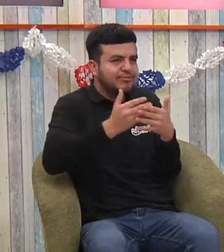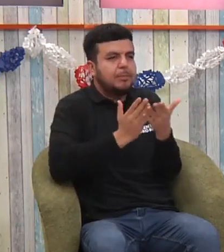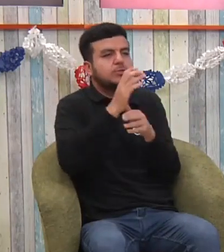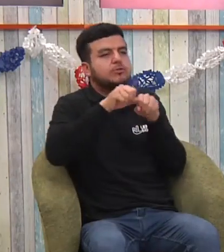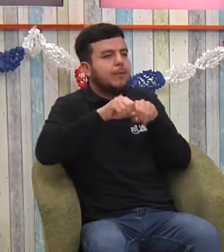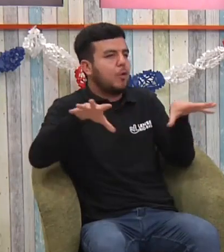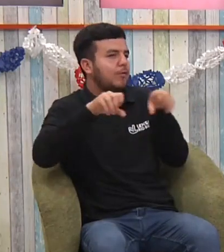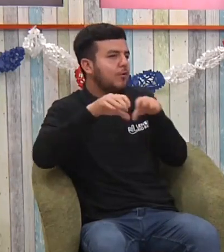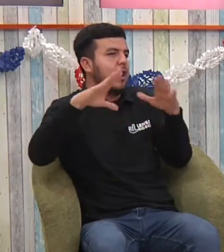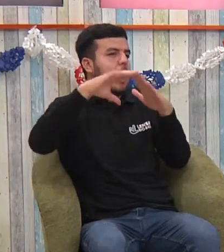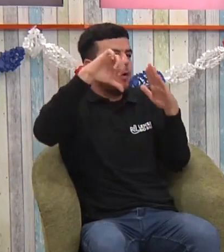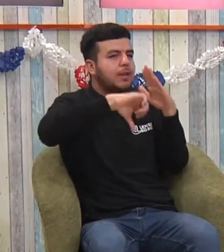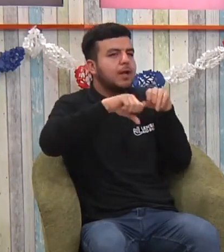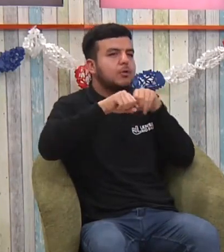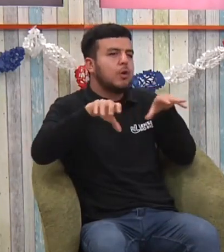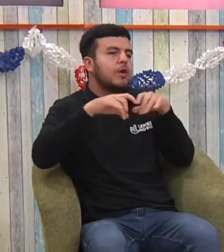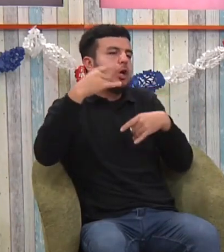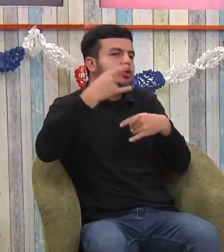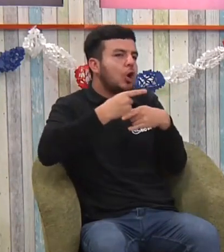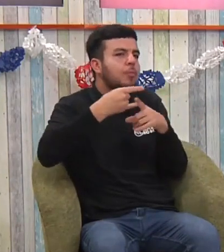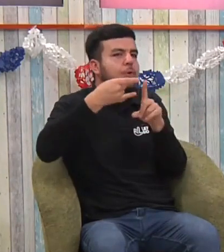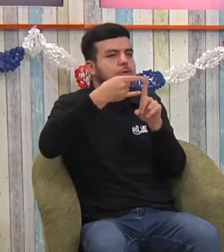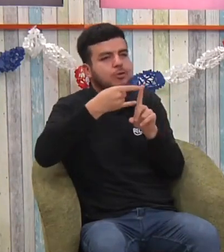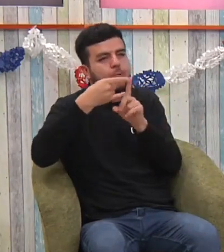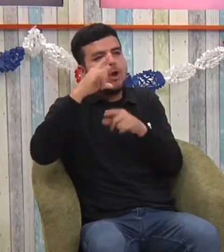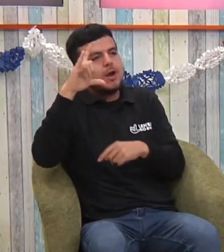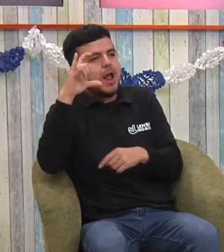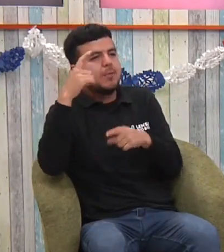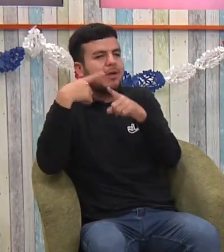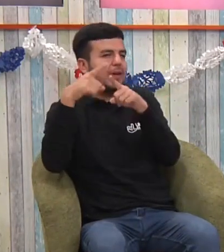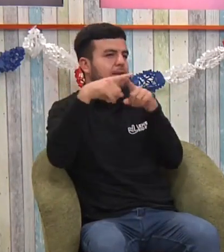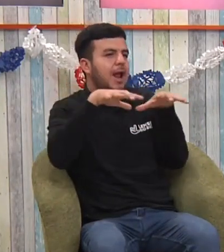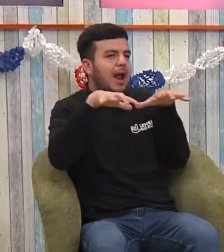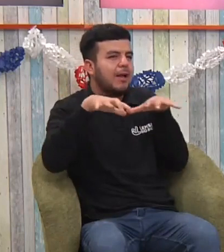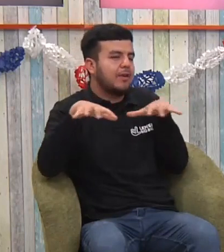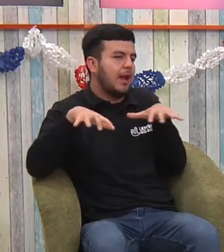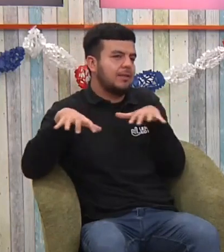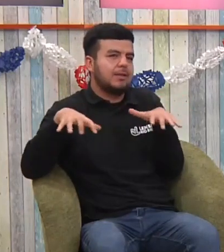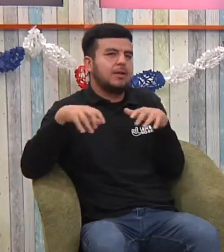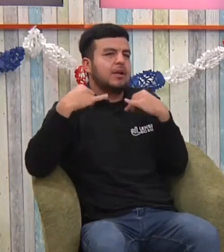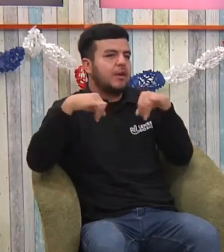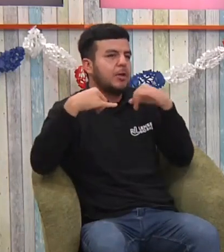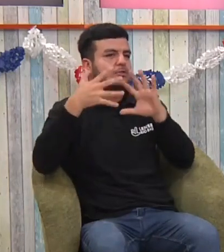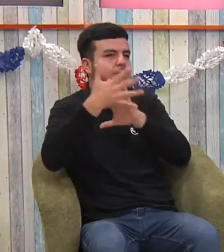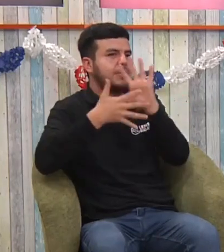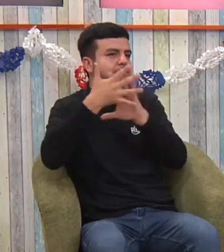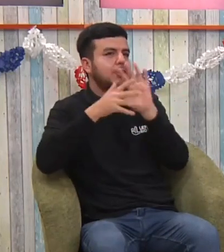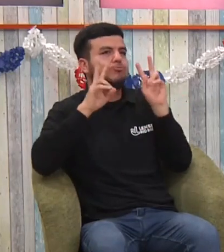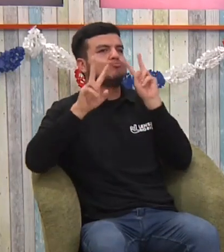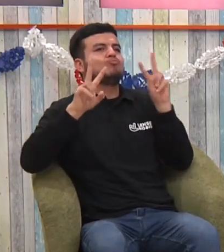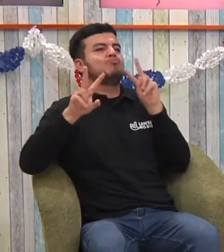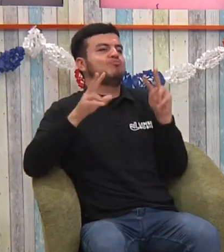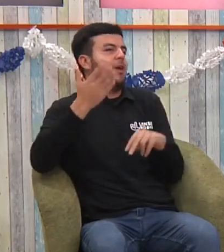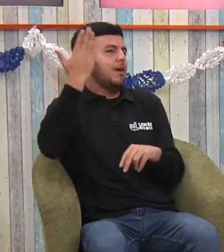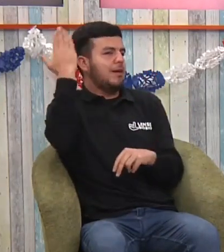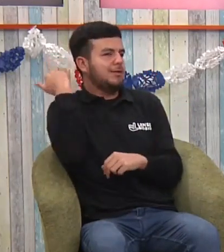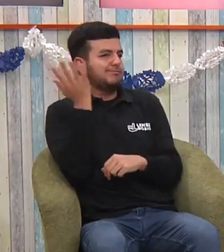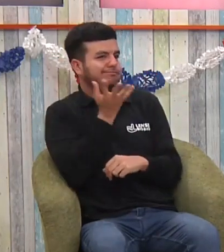sobre todo con la pandemia, por ejemplo, el uso del Zoom, de las redes sociales, permite entregar información,